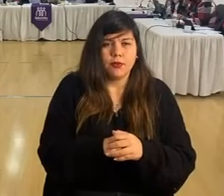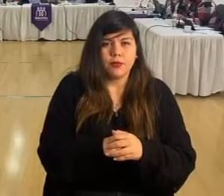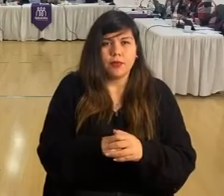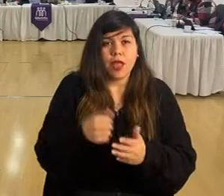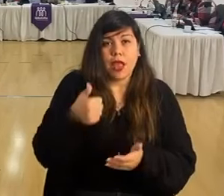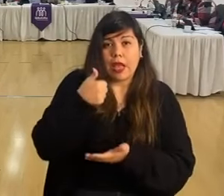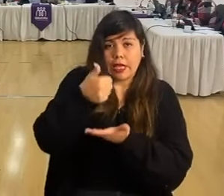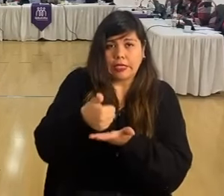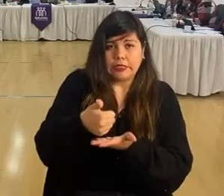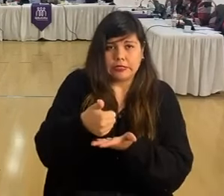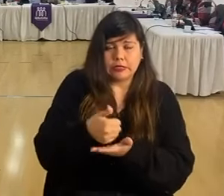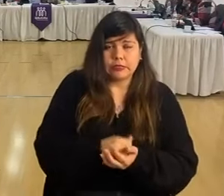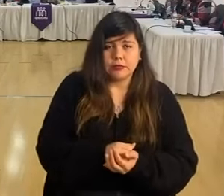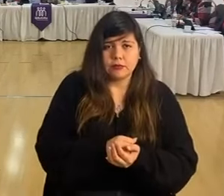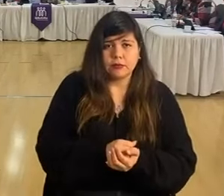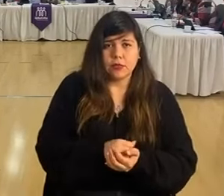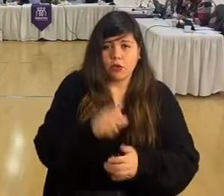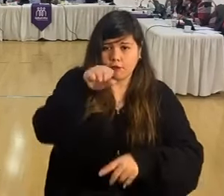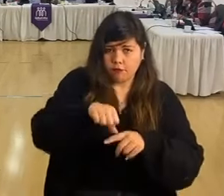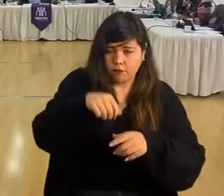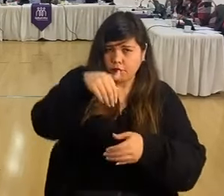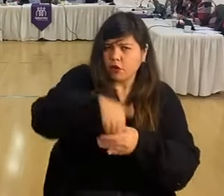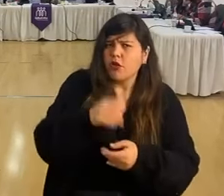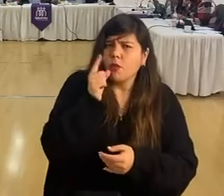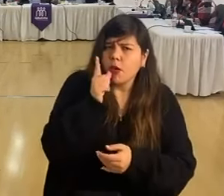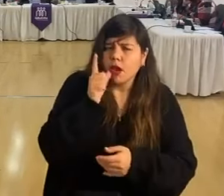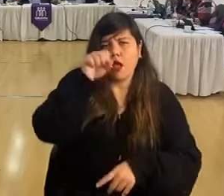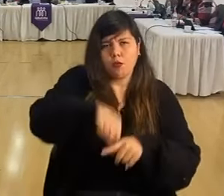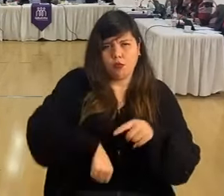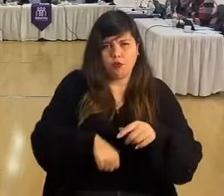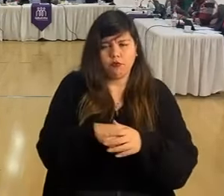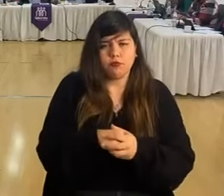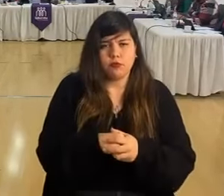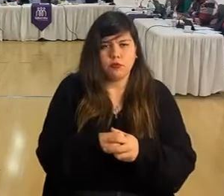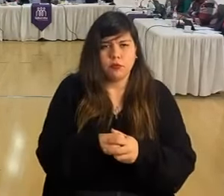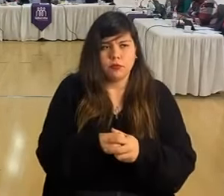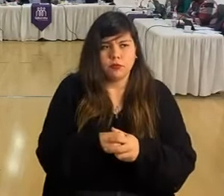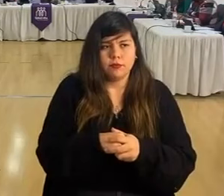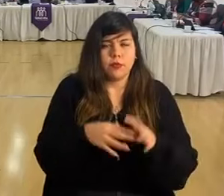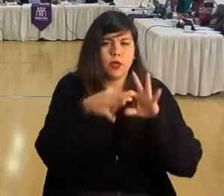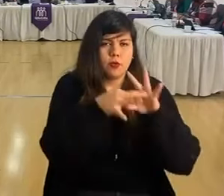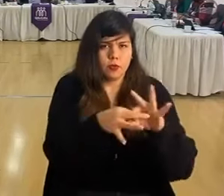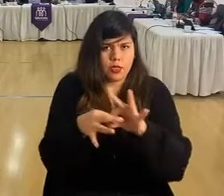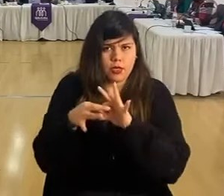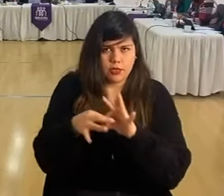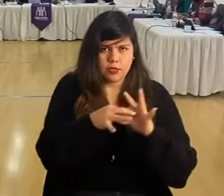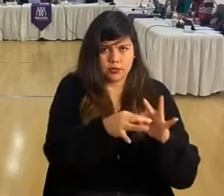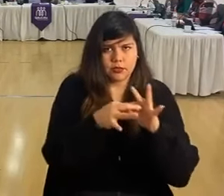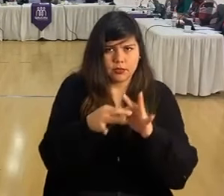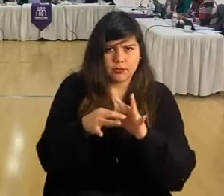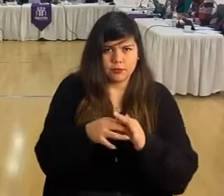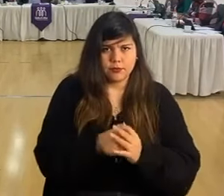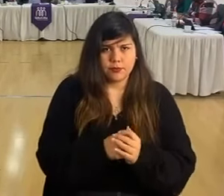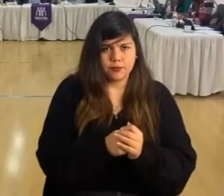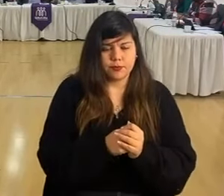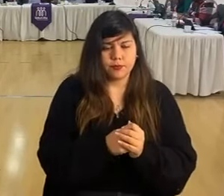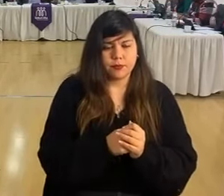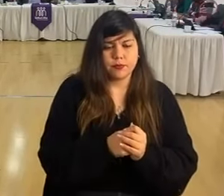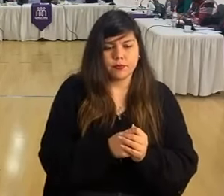¿Alcaldesa? ¿Sin votación? Apruebo. Gracias. Gracias a ustedes.